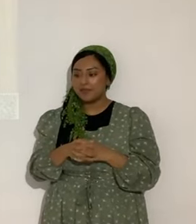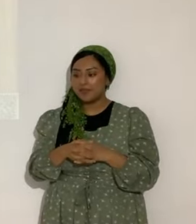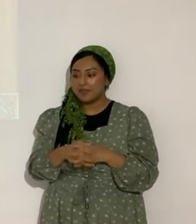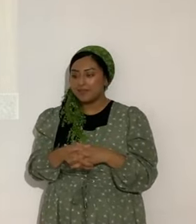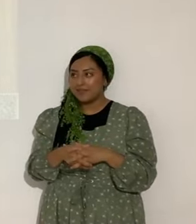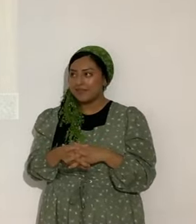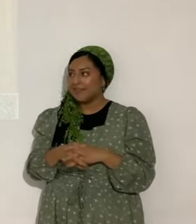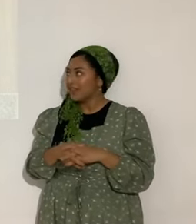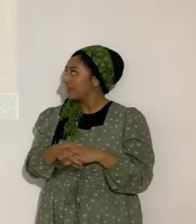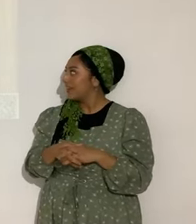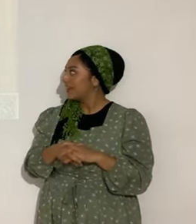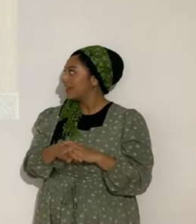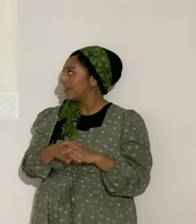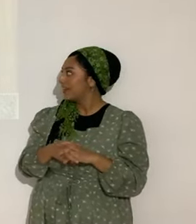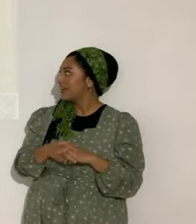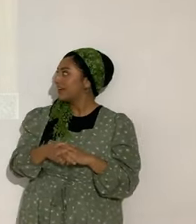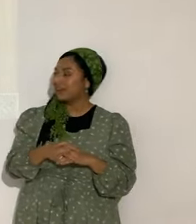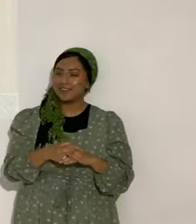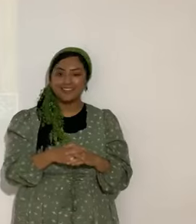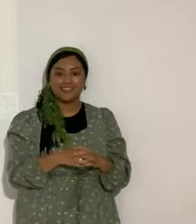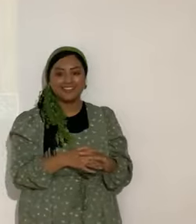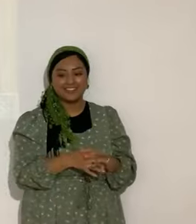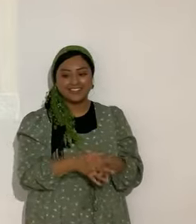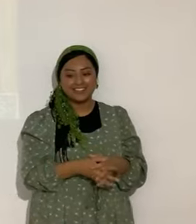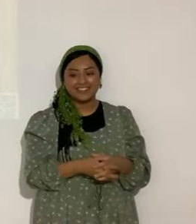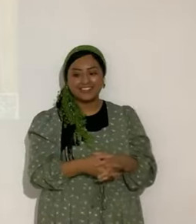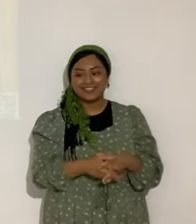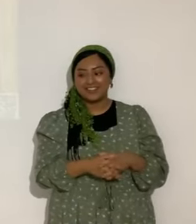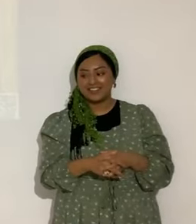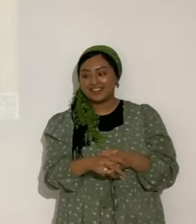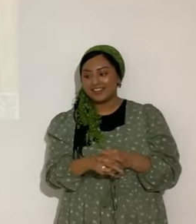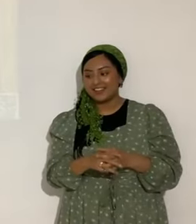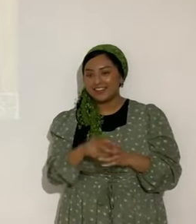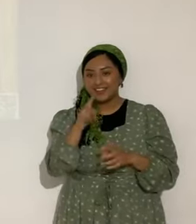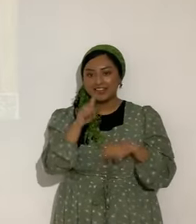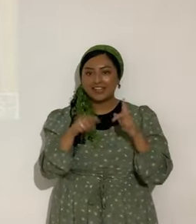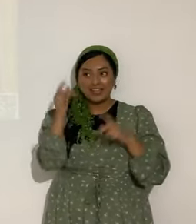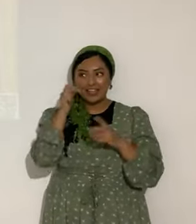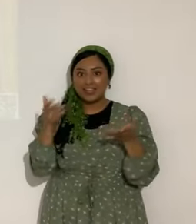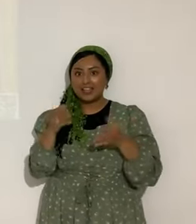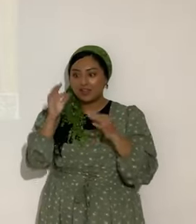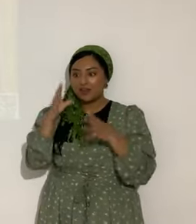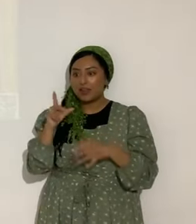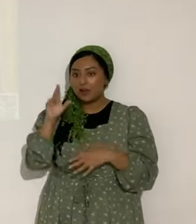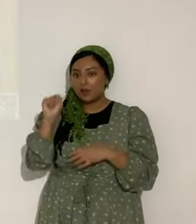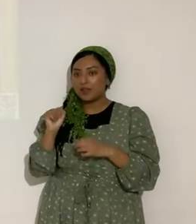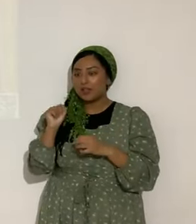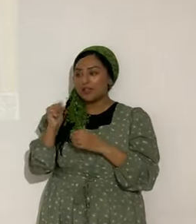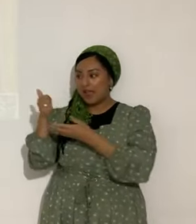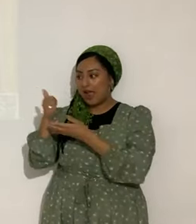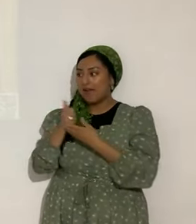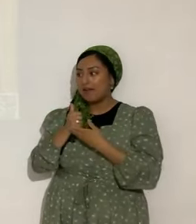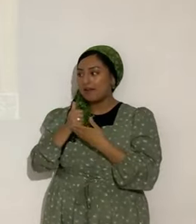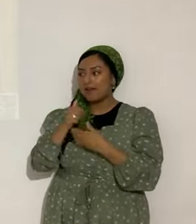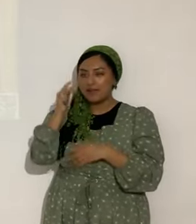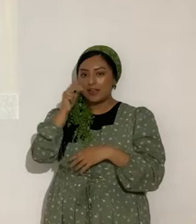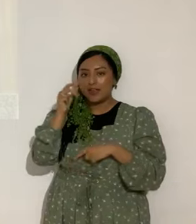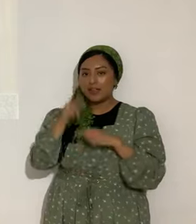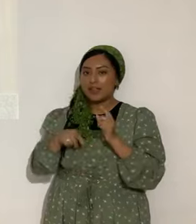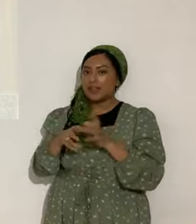Hay que ir a apagarlo. Bueno. Ustedes no lo escuchan. Porque aquí el rey Luis. Me ponía un filtro. Para los sonidos de la